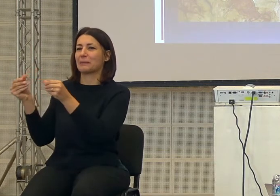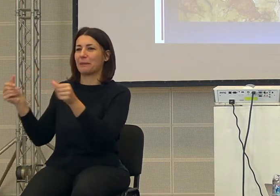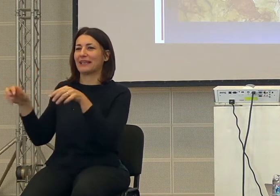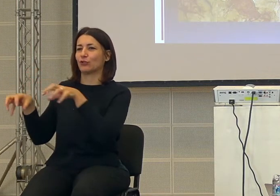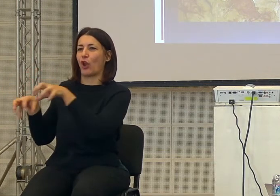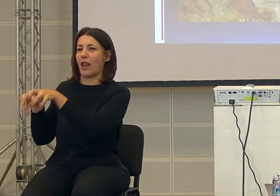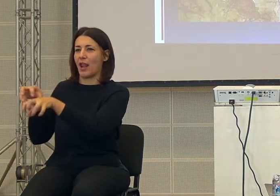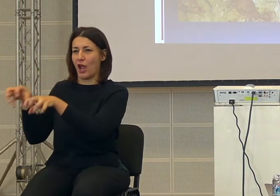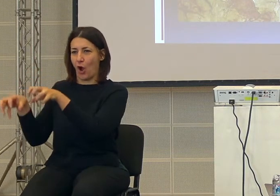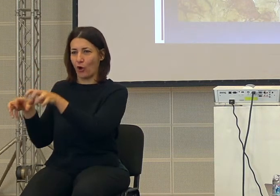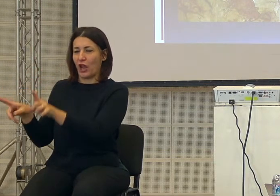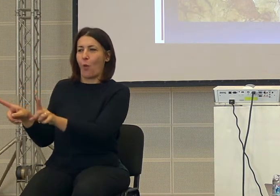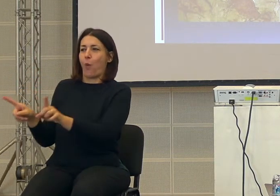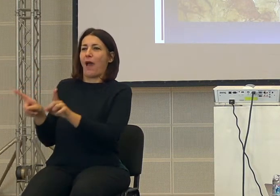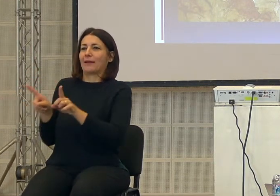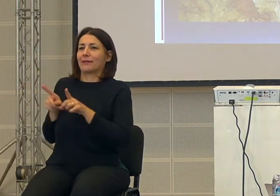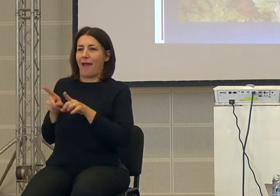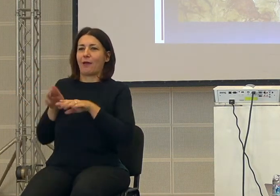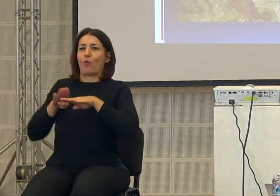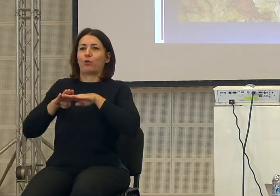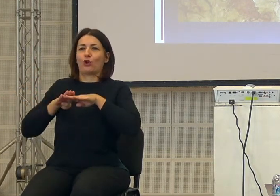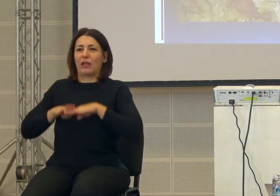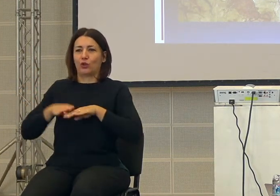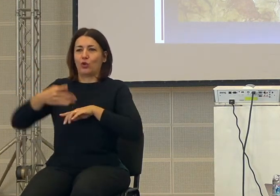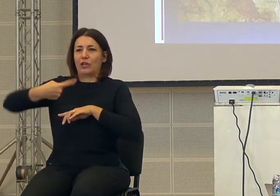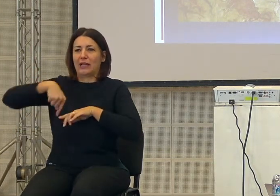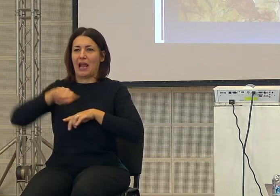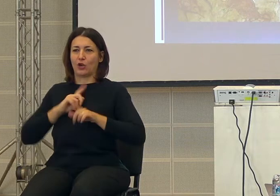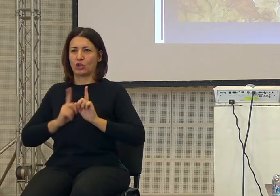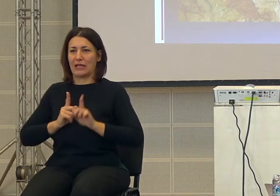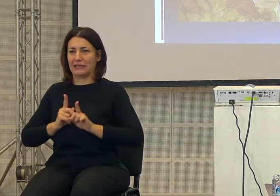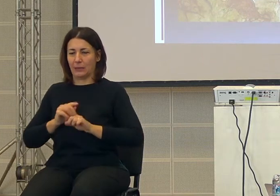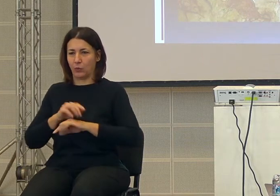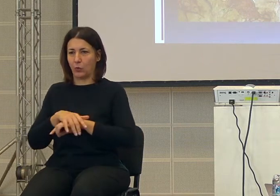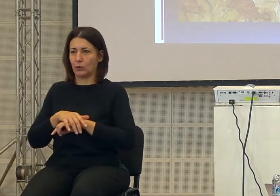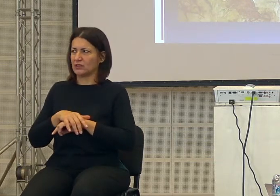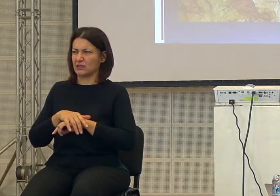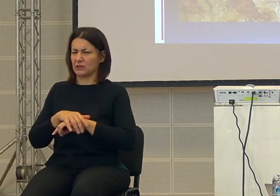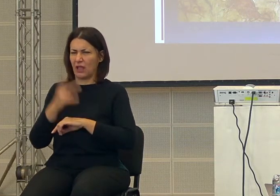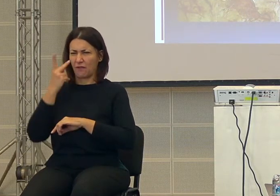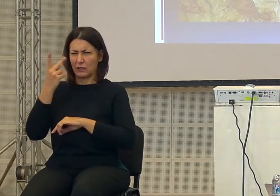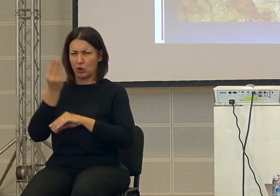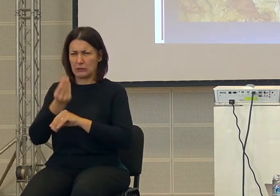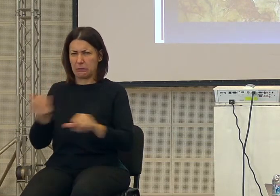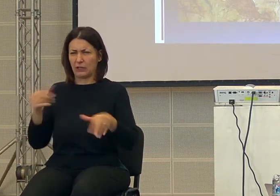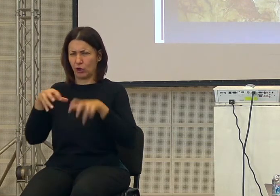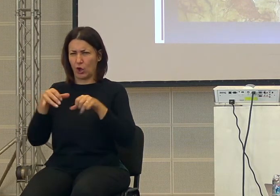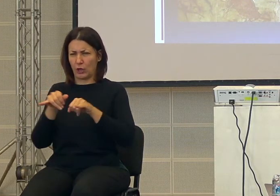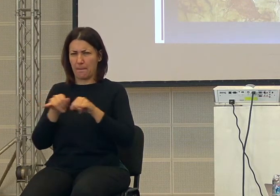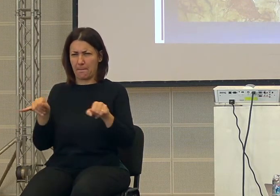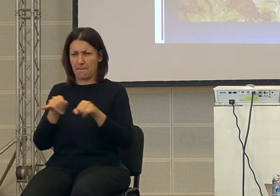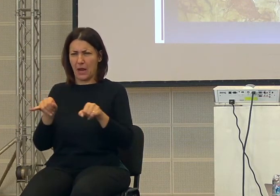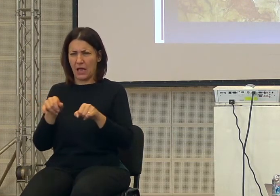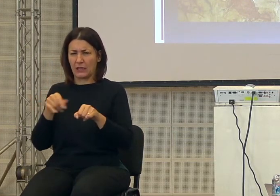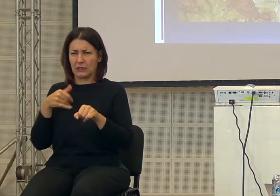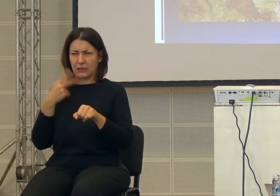guardiano e protettore della nostra tribù. Nessuno ha mai visto lo spirito del leone, non c'è nessuna prova che